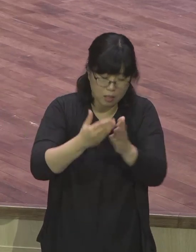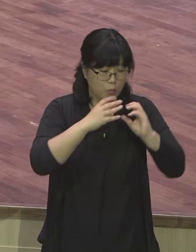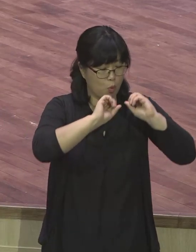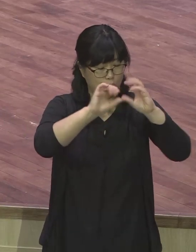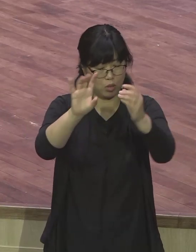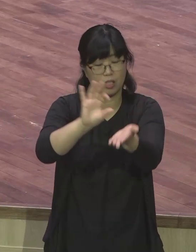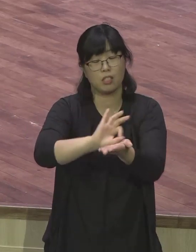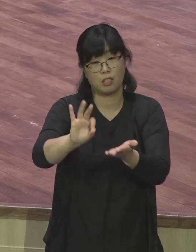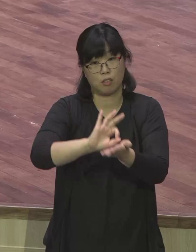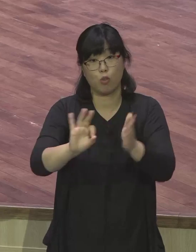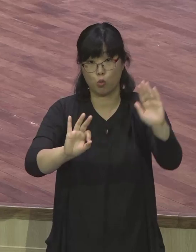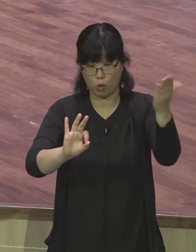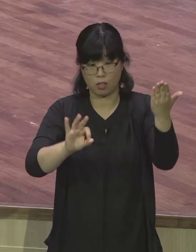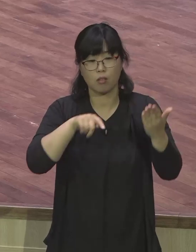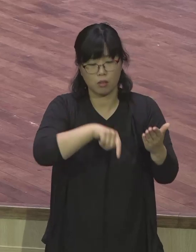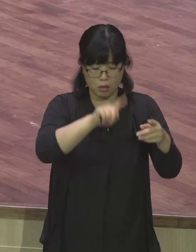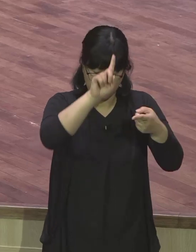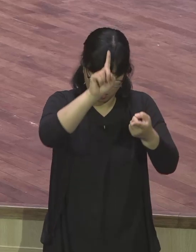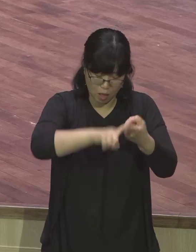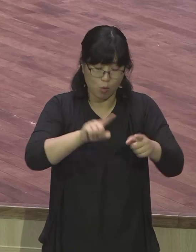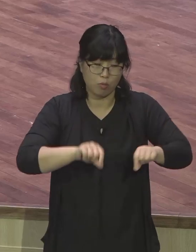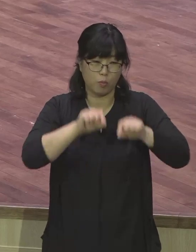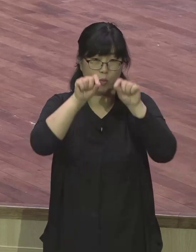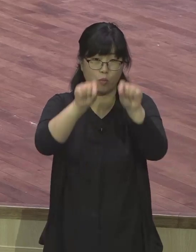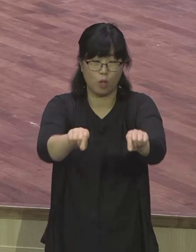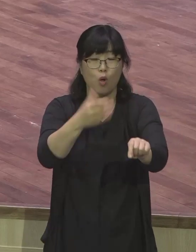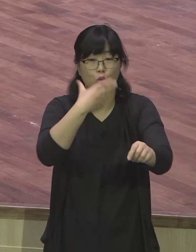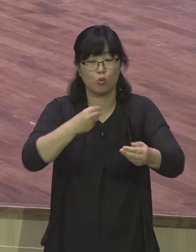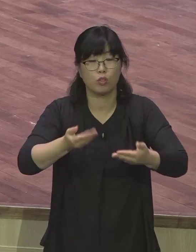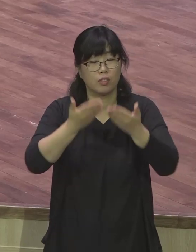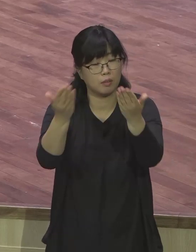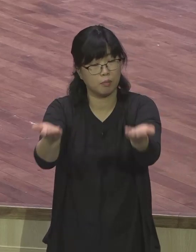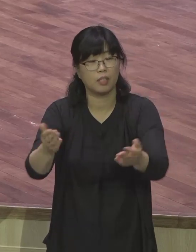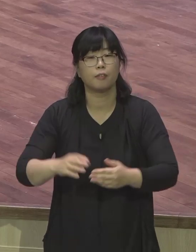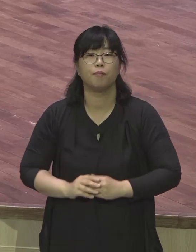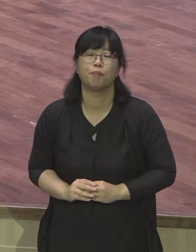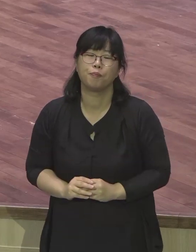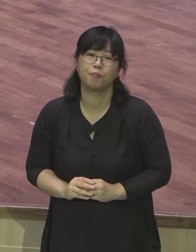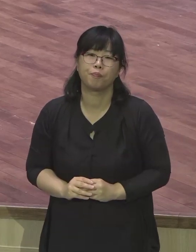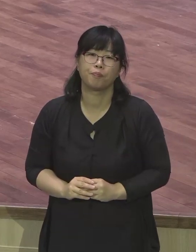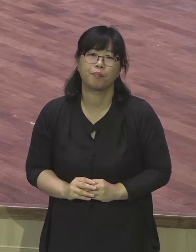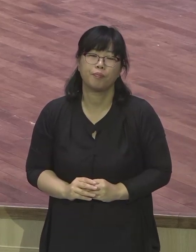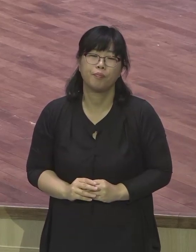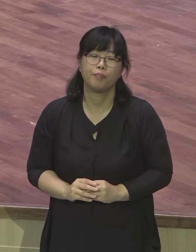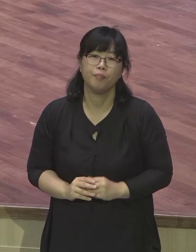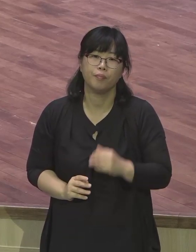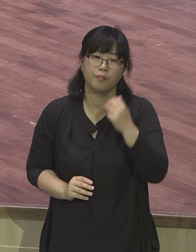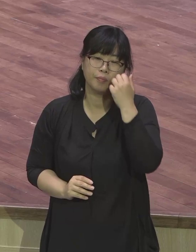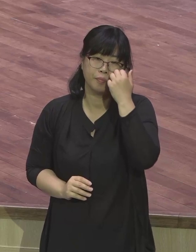그리고 임금들 앞에서 복음을 전한다는 것은 세상의 흐름을 바꾸라는 말씀인 것입니다